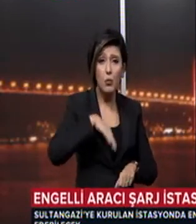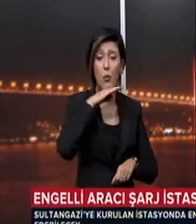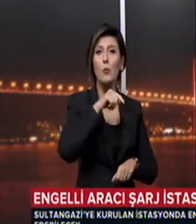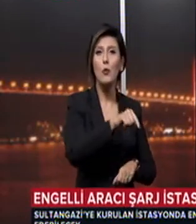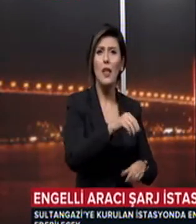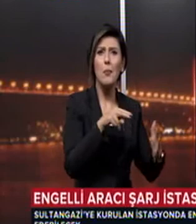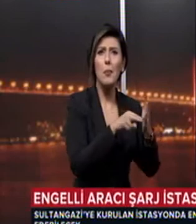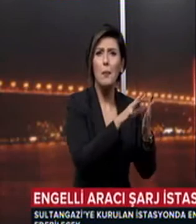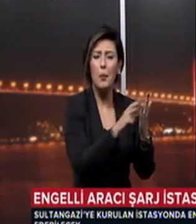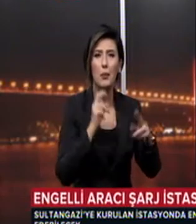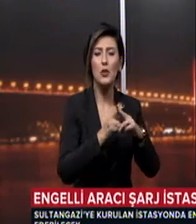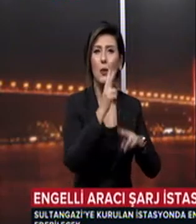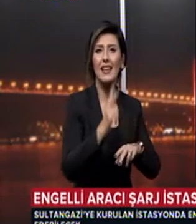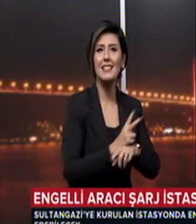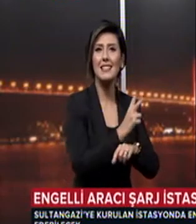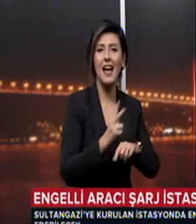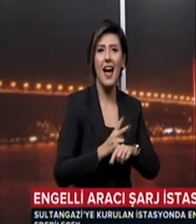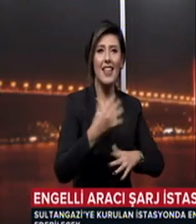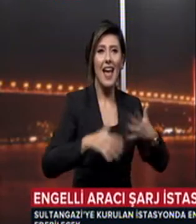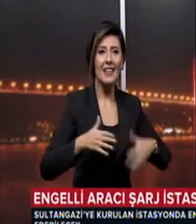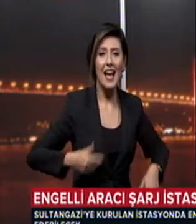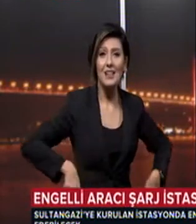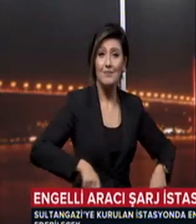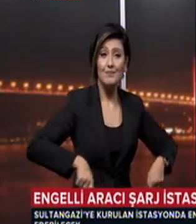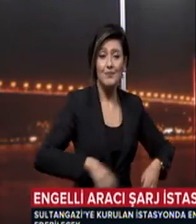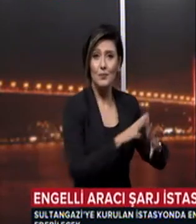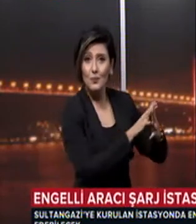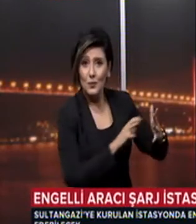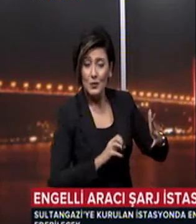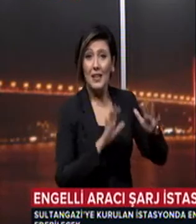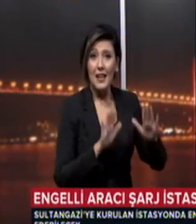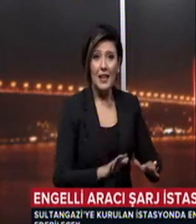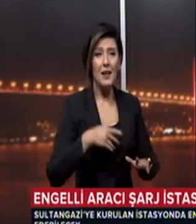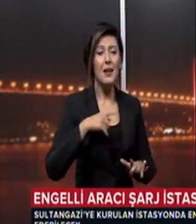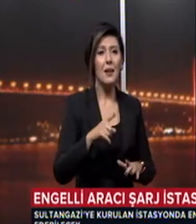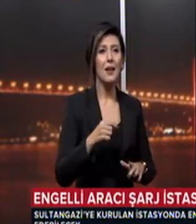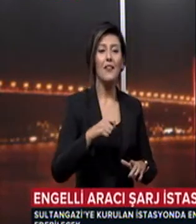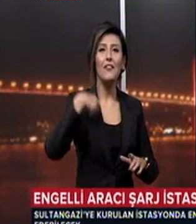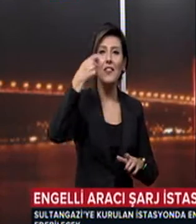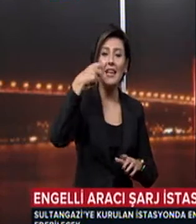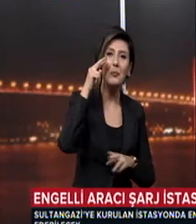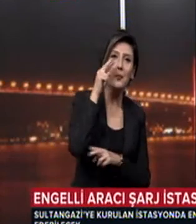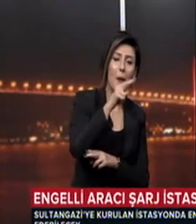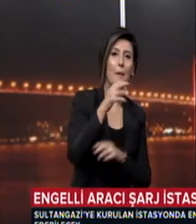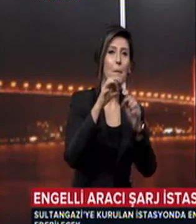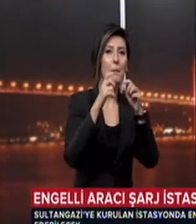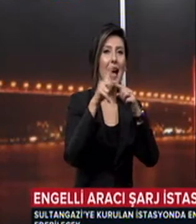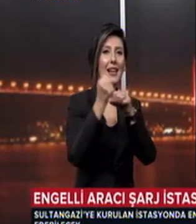saatte full yorum Engelliler araçlarını şarj ederken bir yandan da film ve belgesel izleyebilecek Müzik dinleyebilecek,